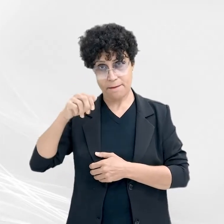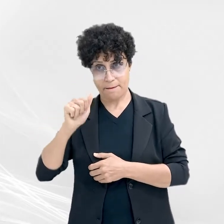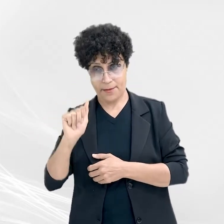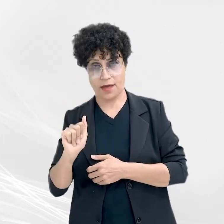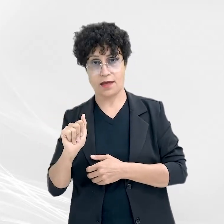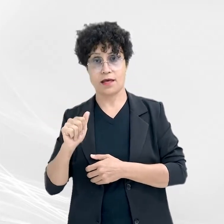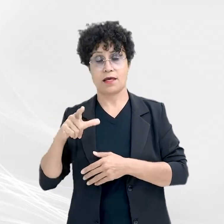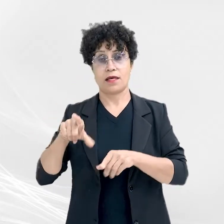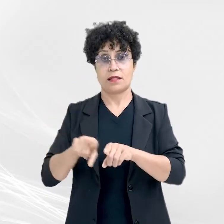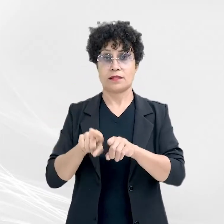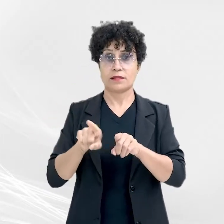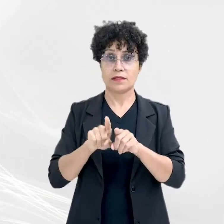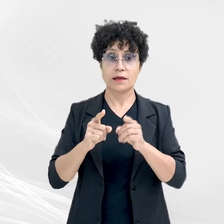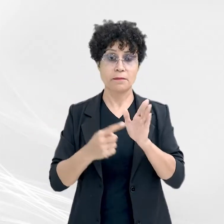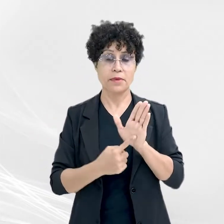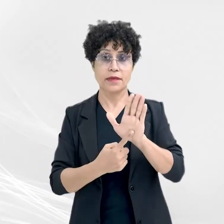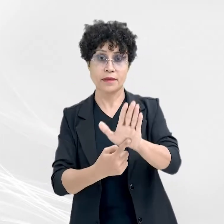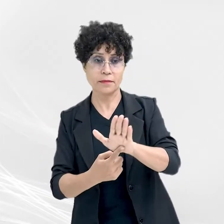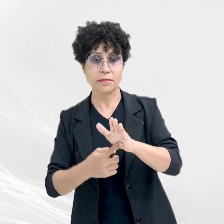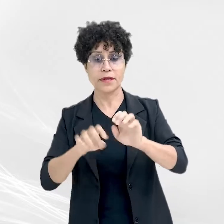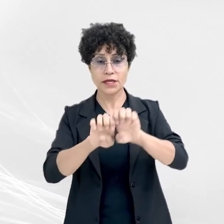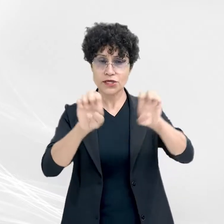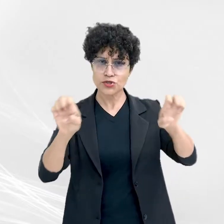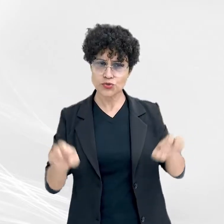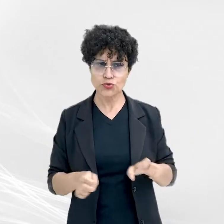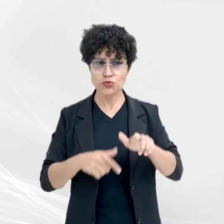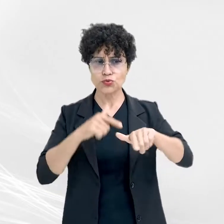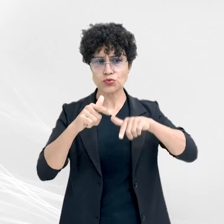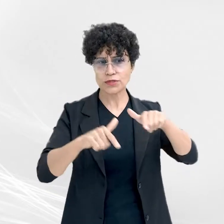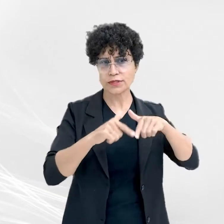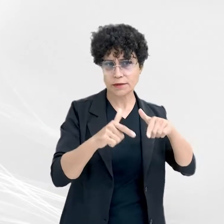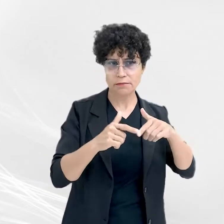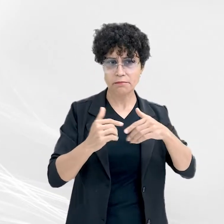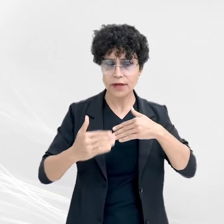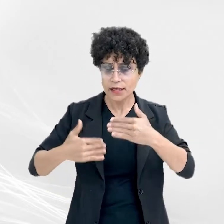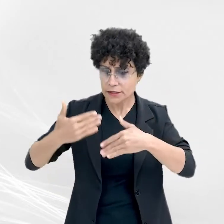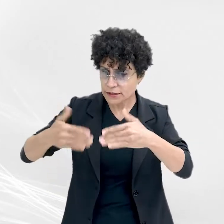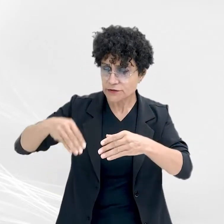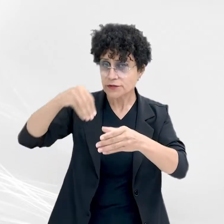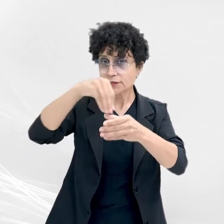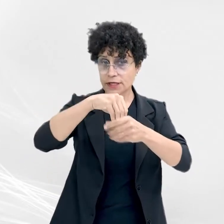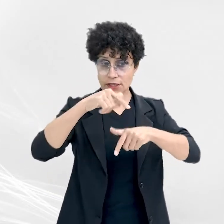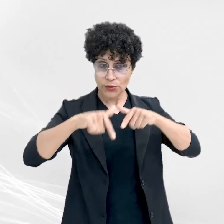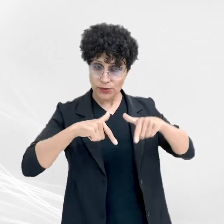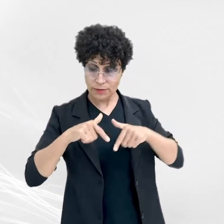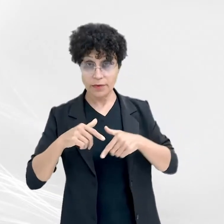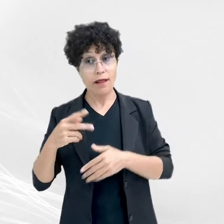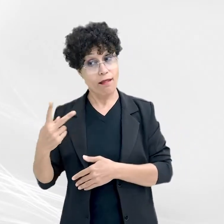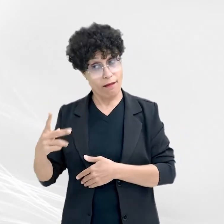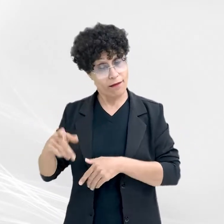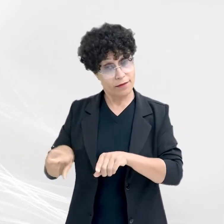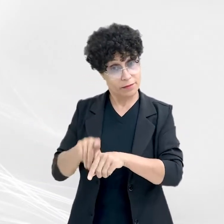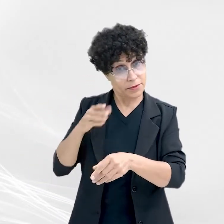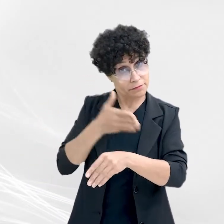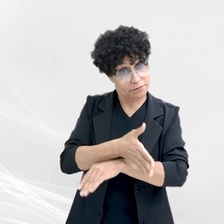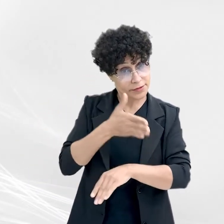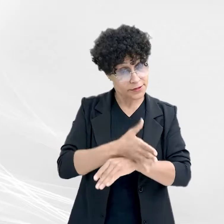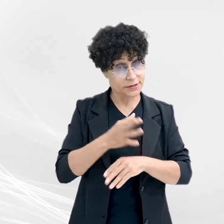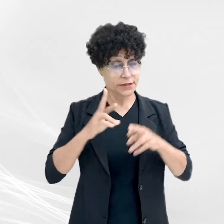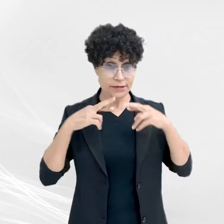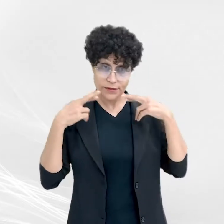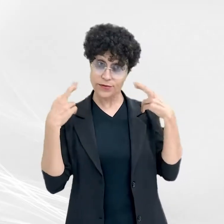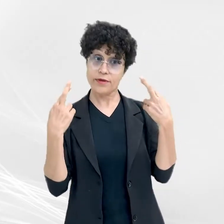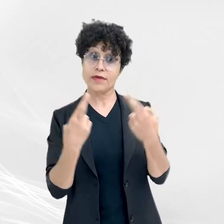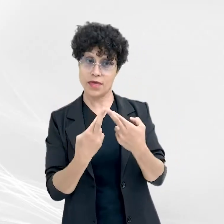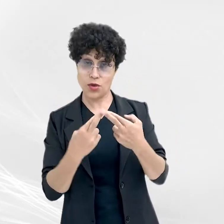Na ocasião, foi apresentada a estrutura e o trabalho desenvolvido na unidade. Elas também participaram de